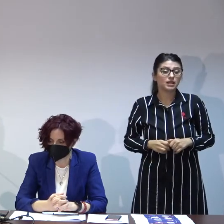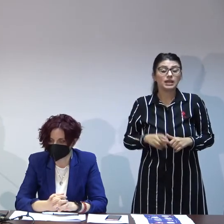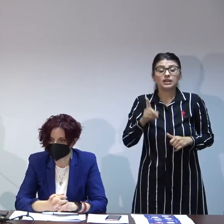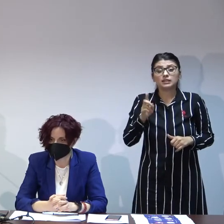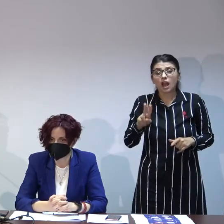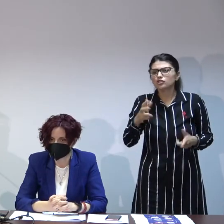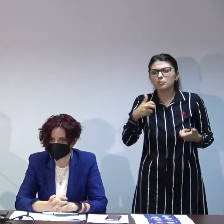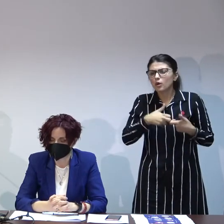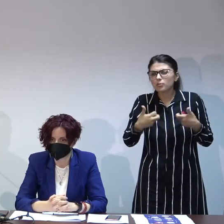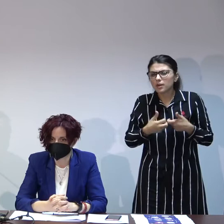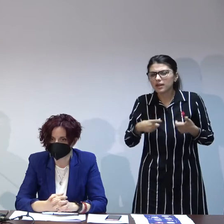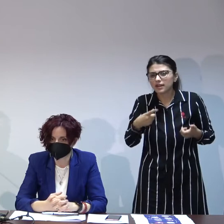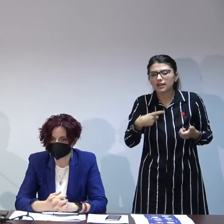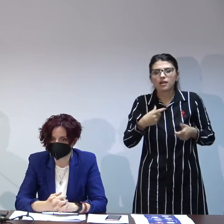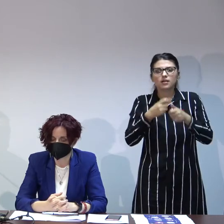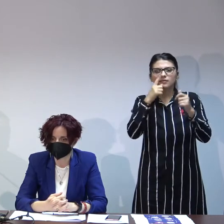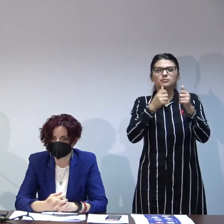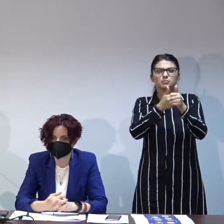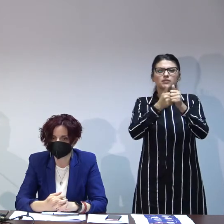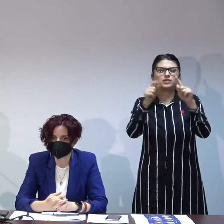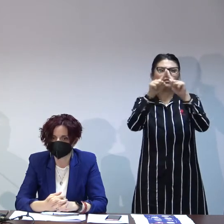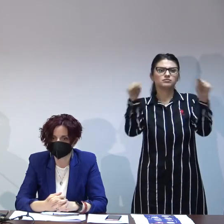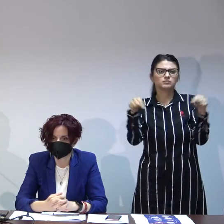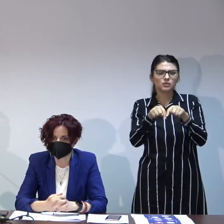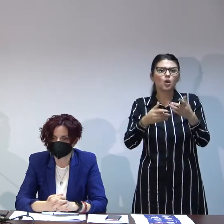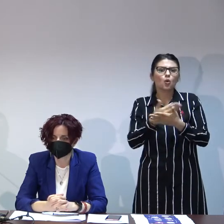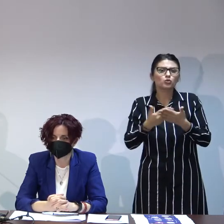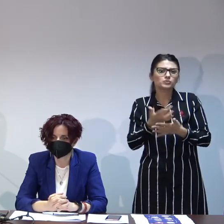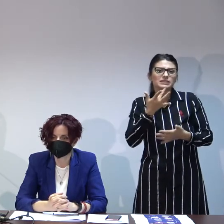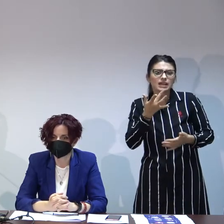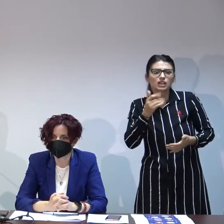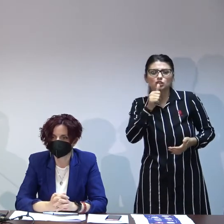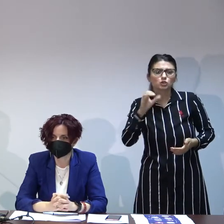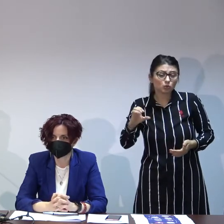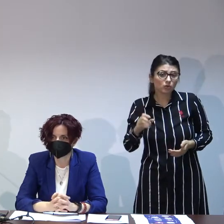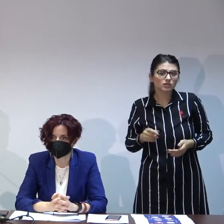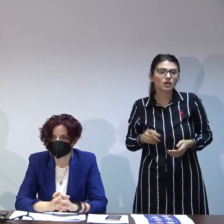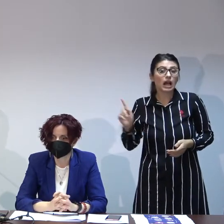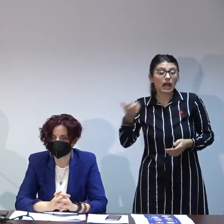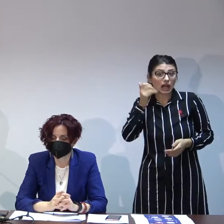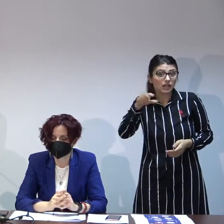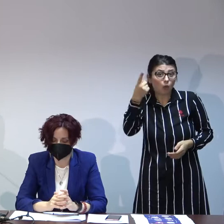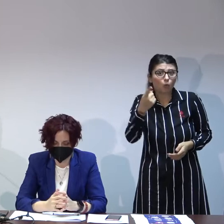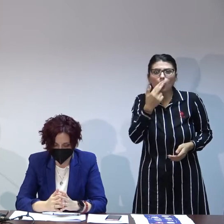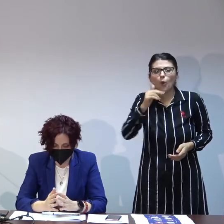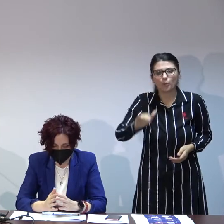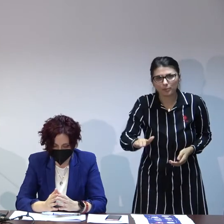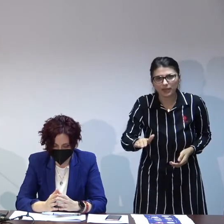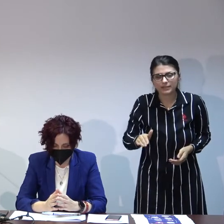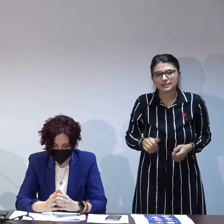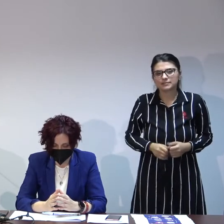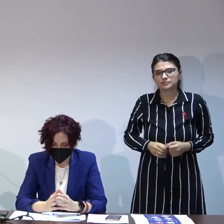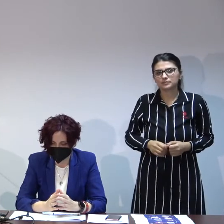limite cu privire la timp de ecran consum de zahăr și suc și atunci când ai un copil era o familie